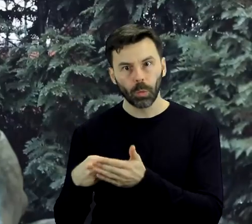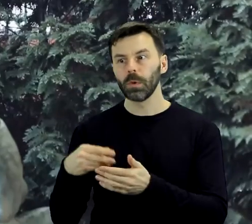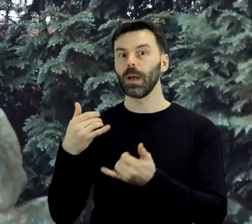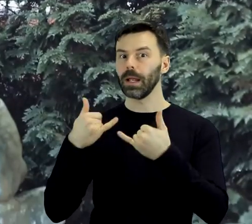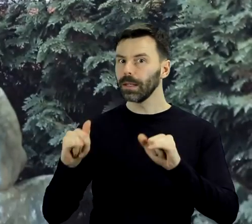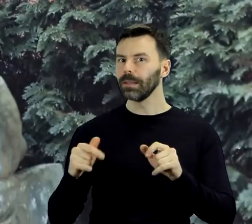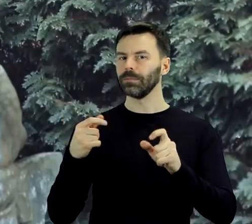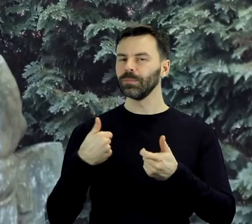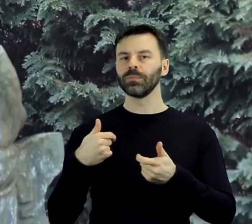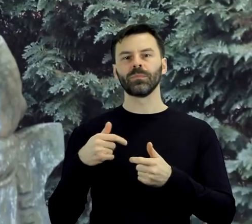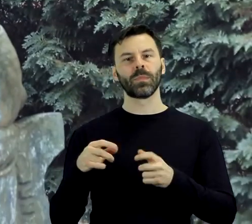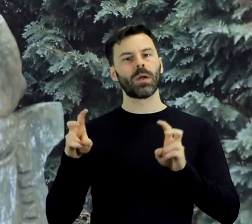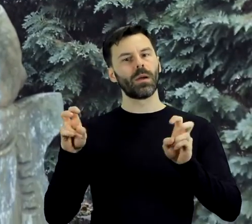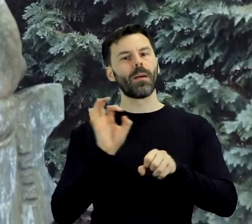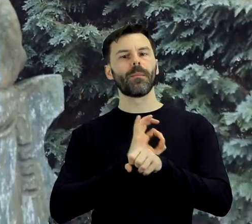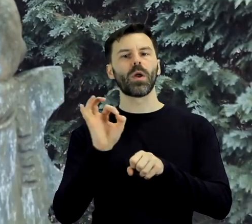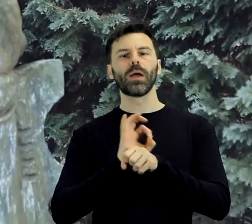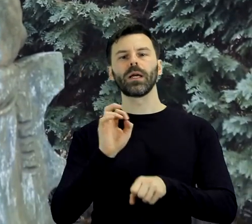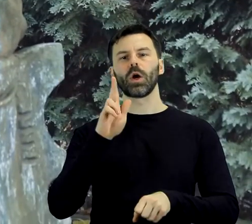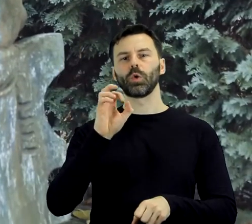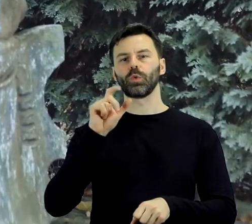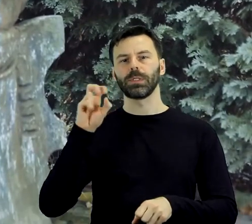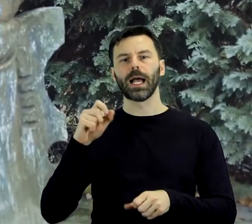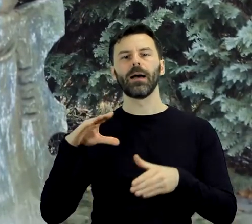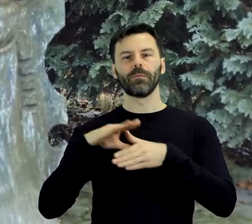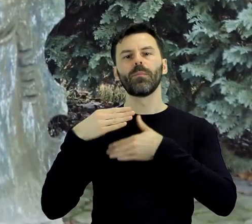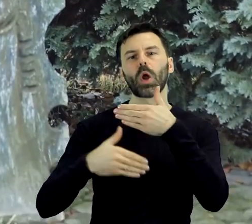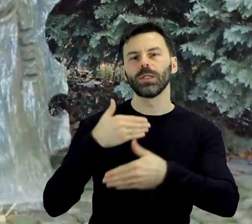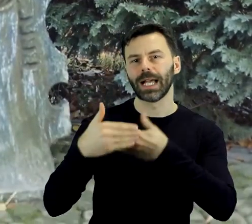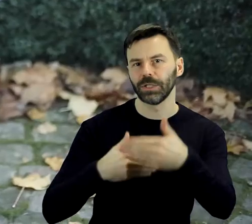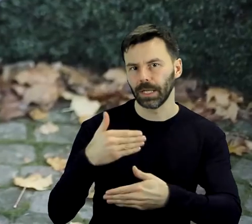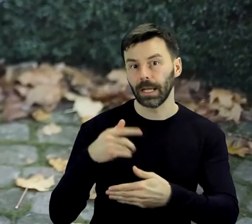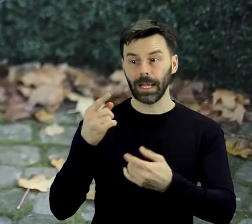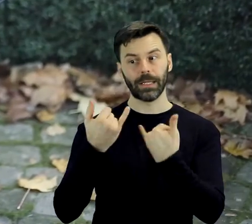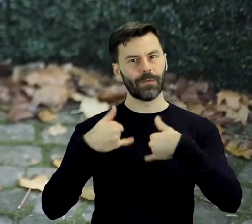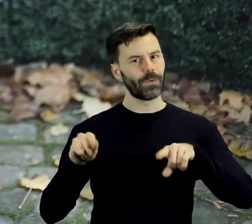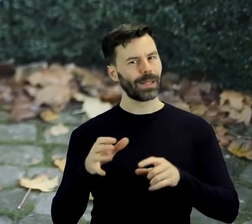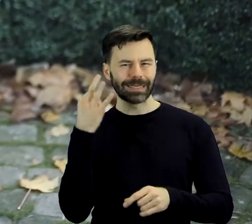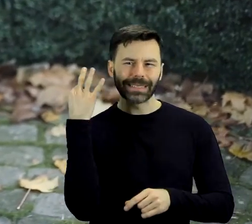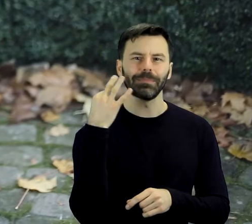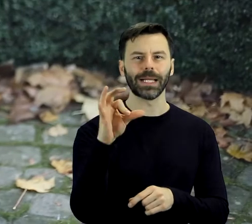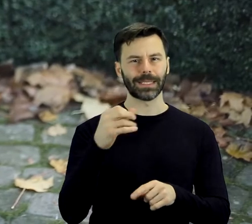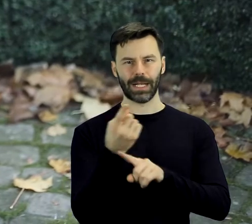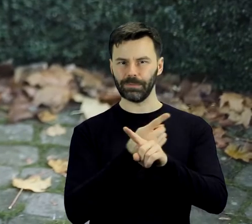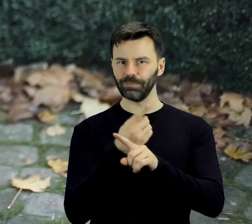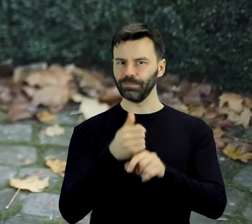Konstrukcja w procesie, a niektóre zostały wykonane specjalnie na ekspozycję w muzeum.